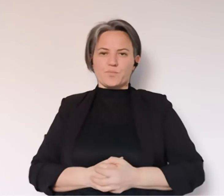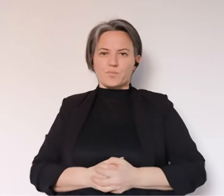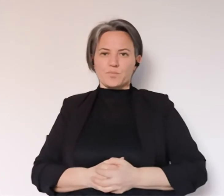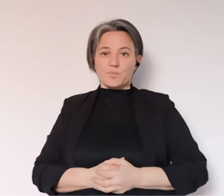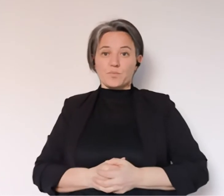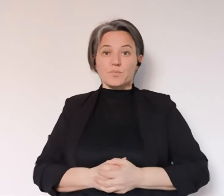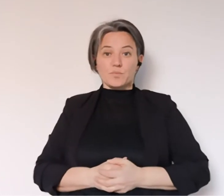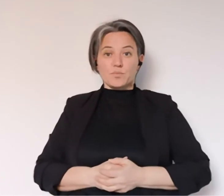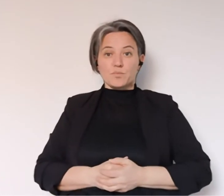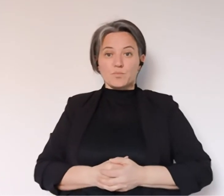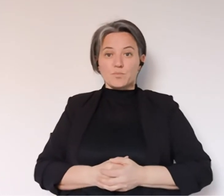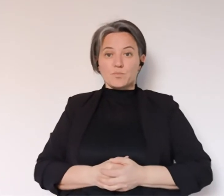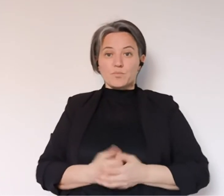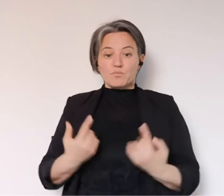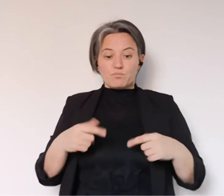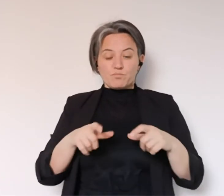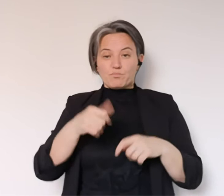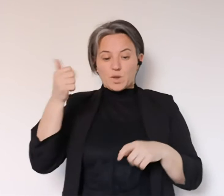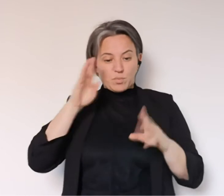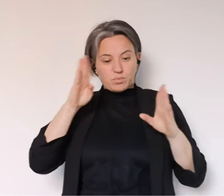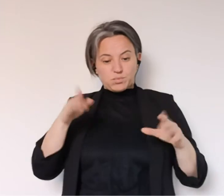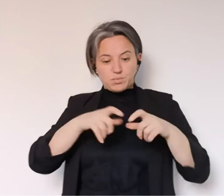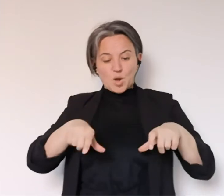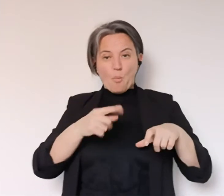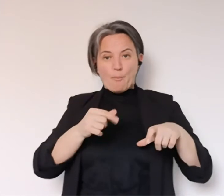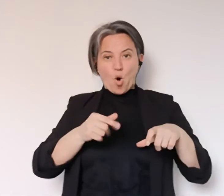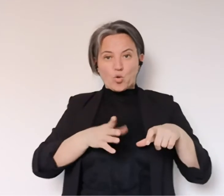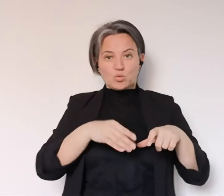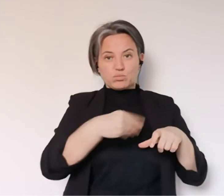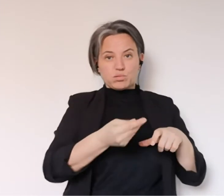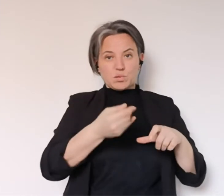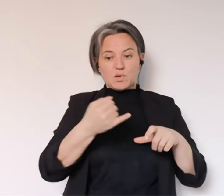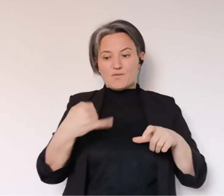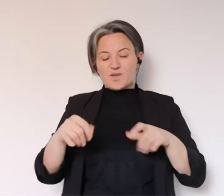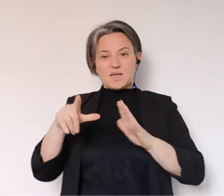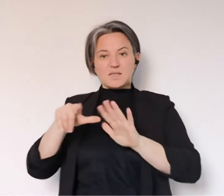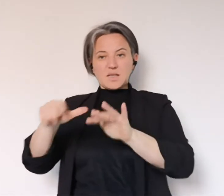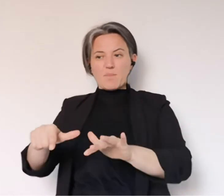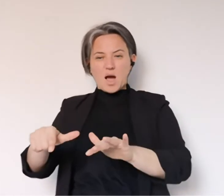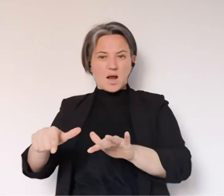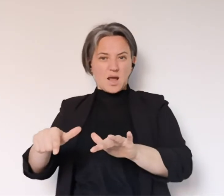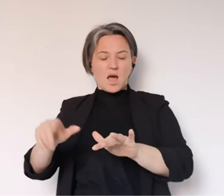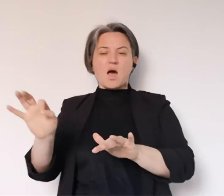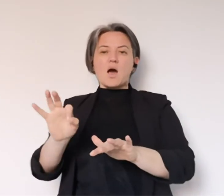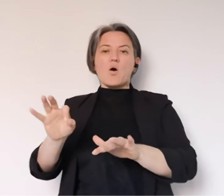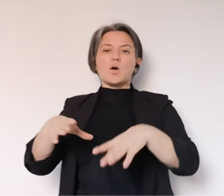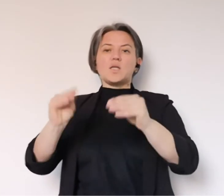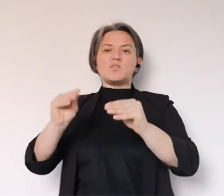troveranno risposta tramite la distribuzione in prima istanza dei bonus